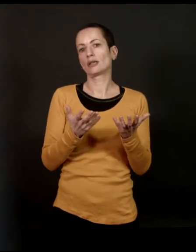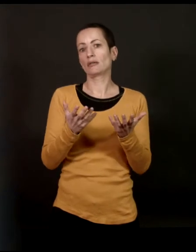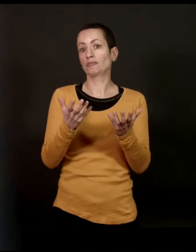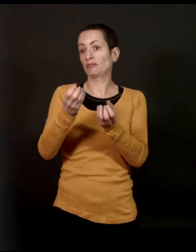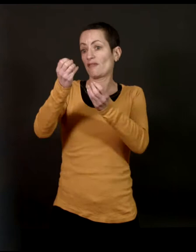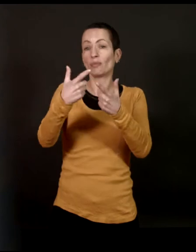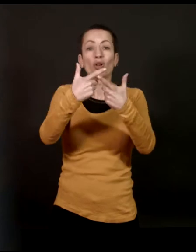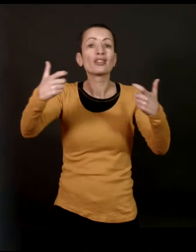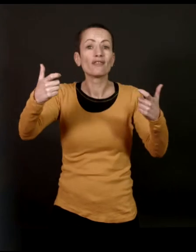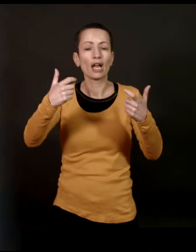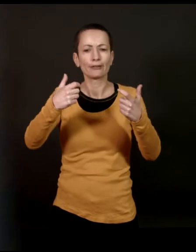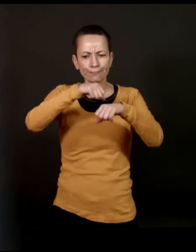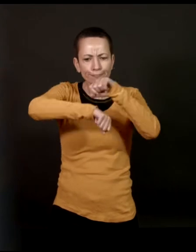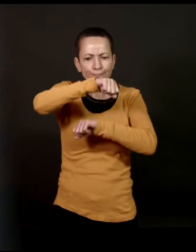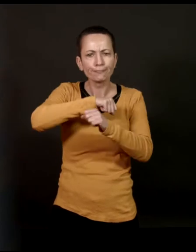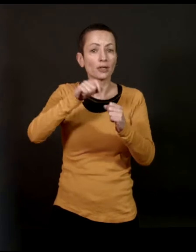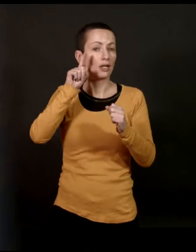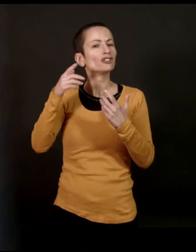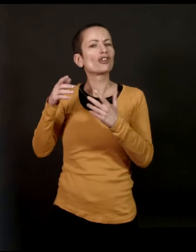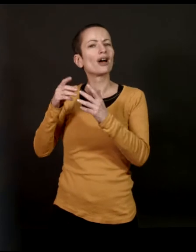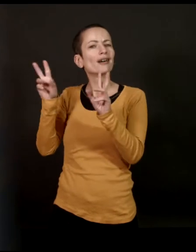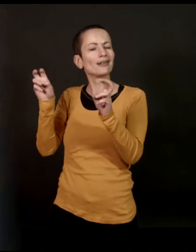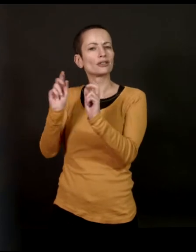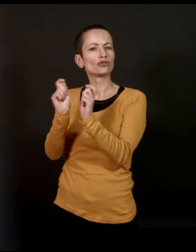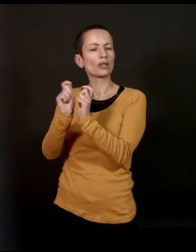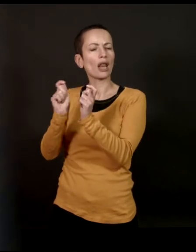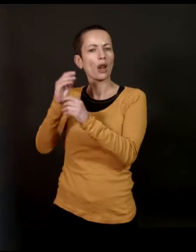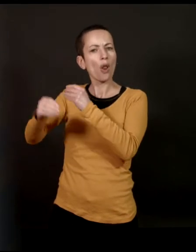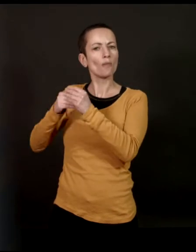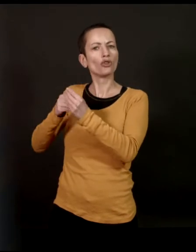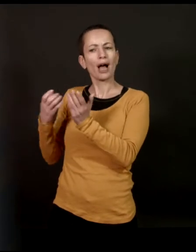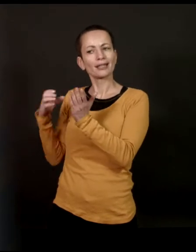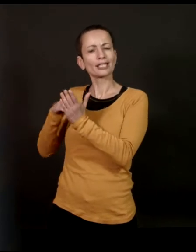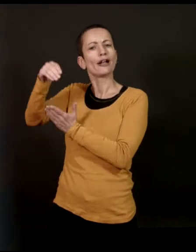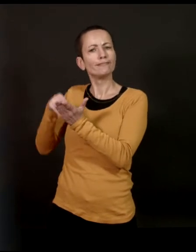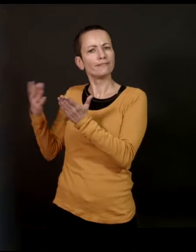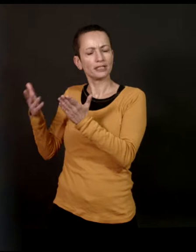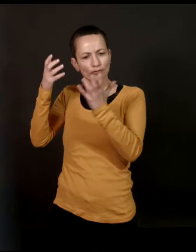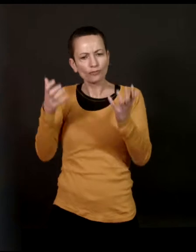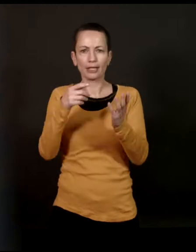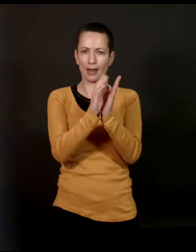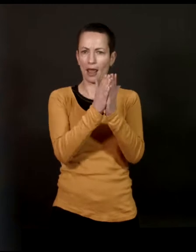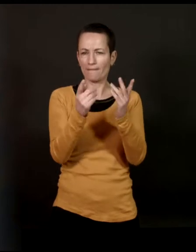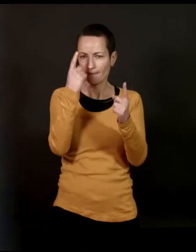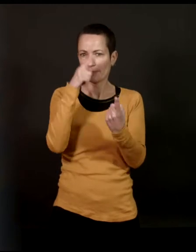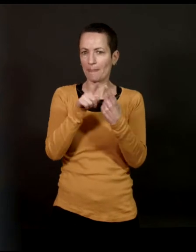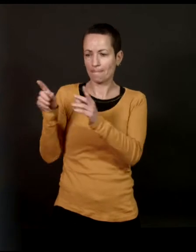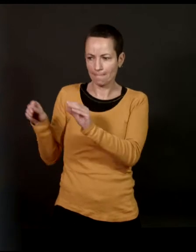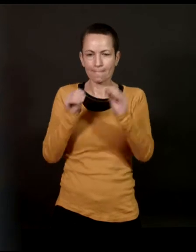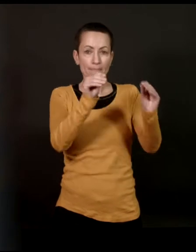un fait divers que j'avais déjà traité dans le journal Le Monde. Donc, j'avais fait un article dessus. Et en fait, ce qui m'a accroché